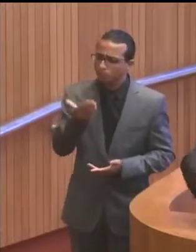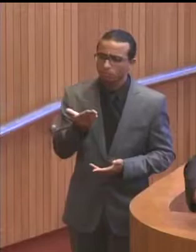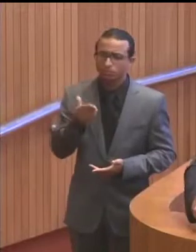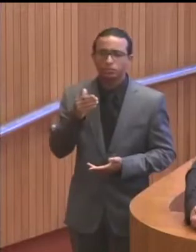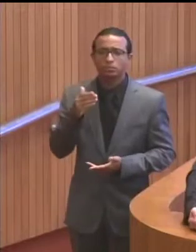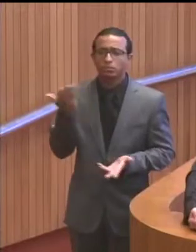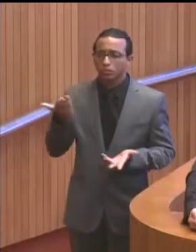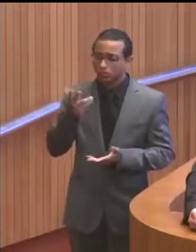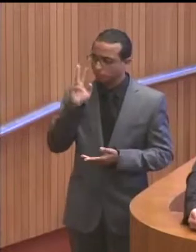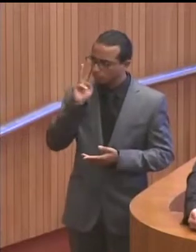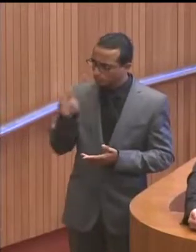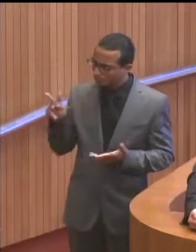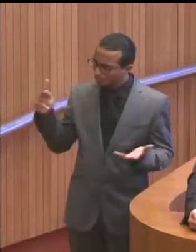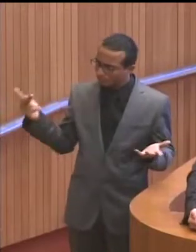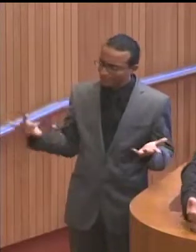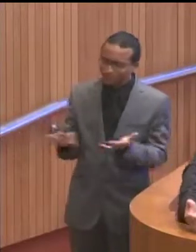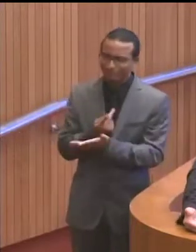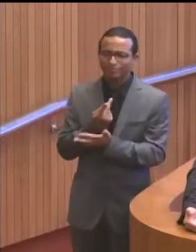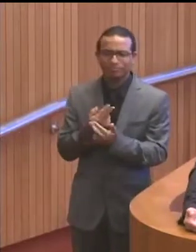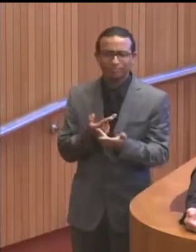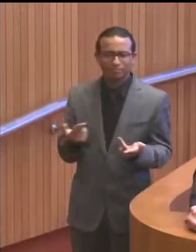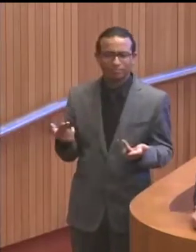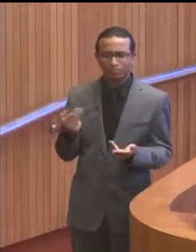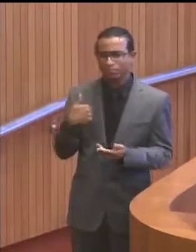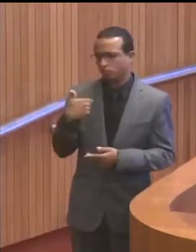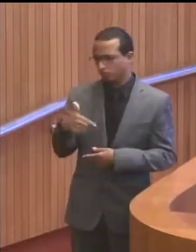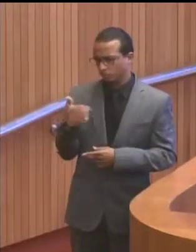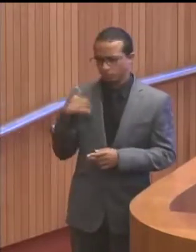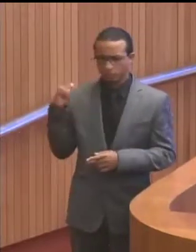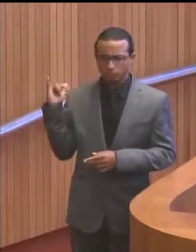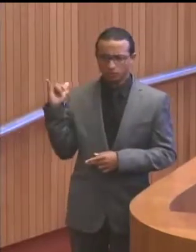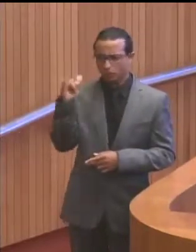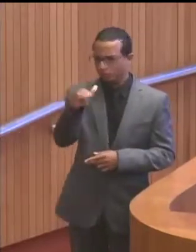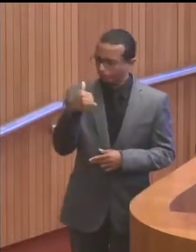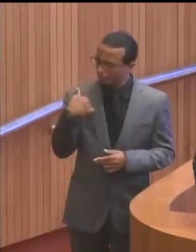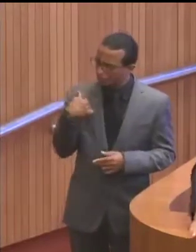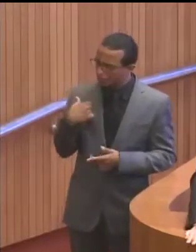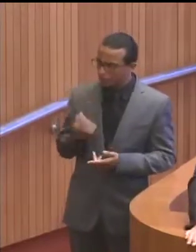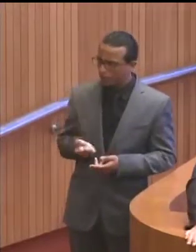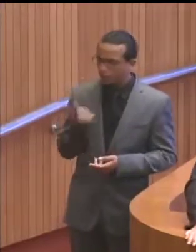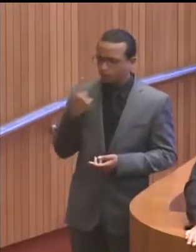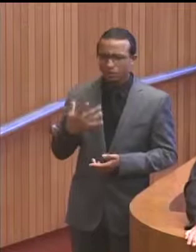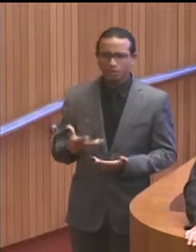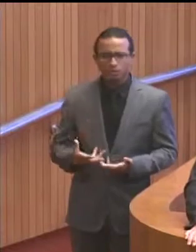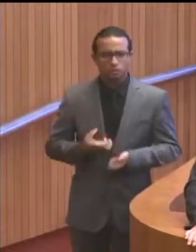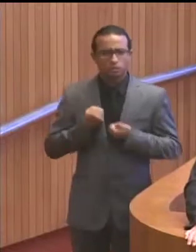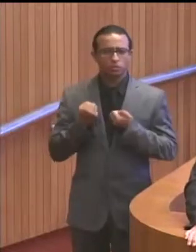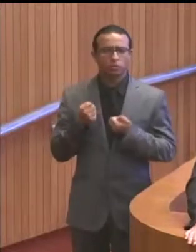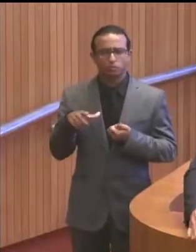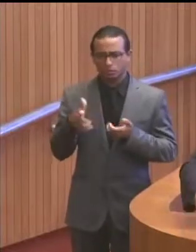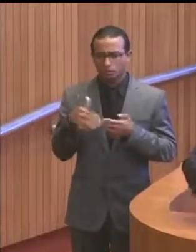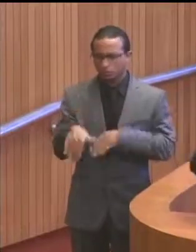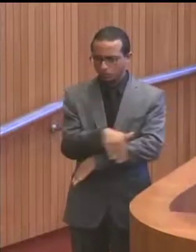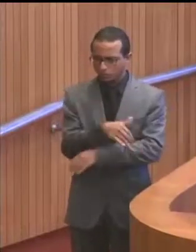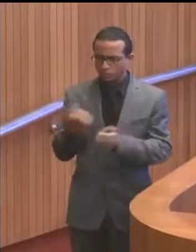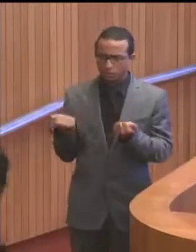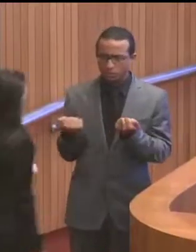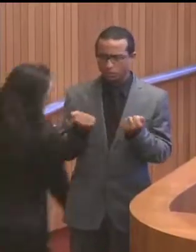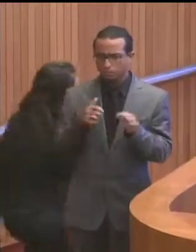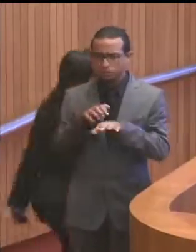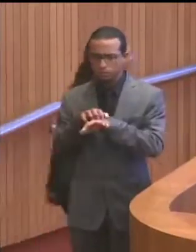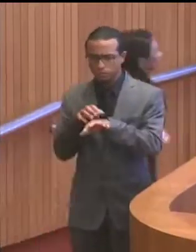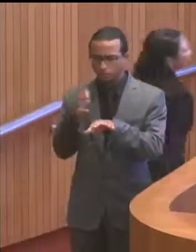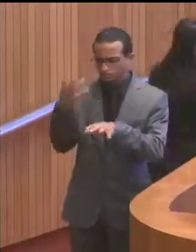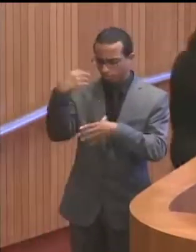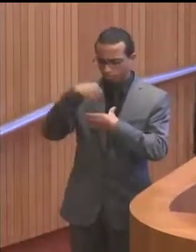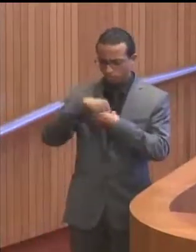cada vez que eu vejo um acidente desse, como eu não tenho avião, me assusta as estradas que nós temos que andar. E perturba